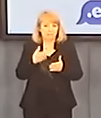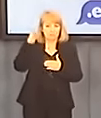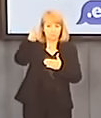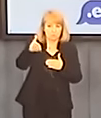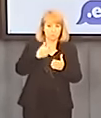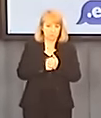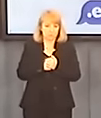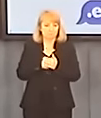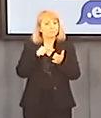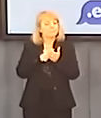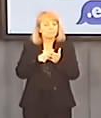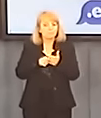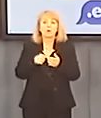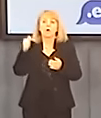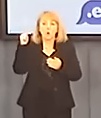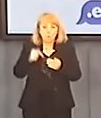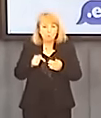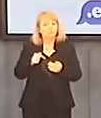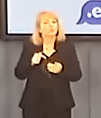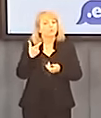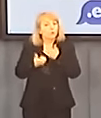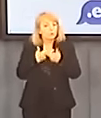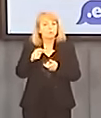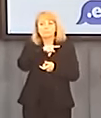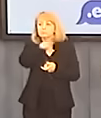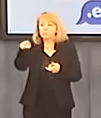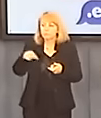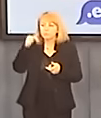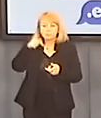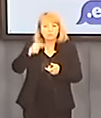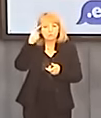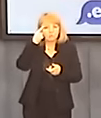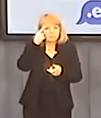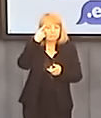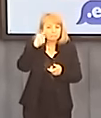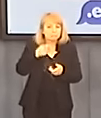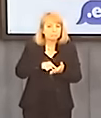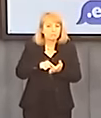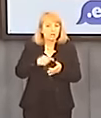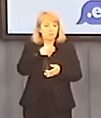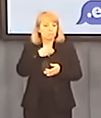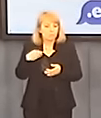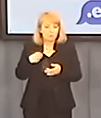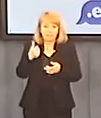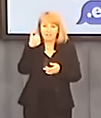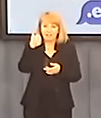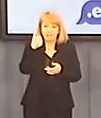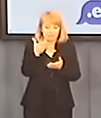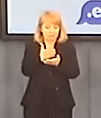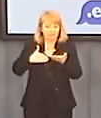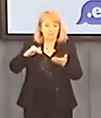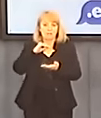Ten wstęp był potrzebny po to, żeby państwu uświadomić, że Polska chyba jako jedyny kraj w Unii